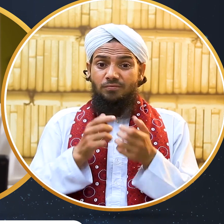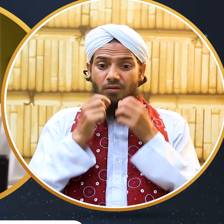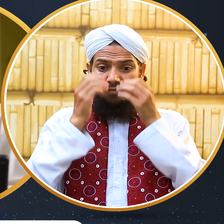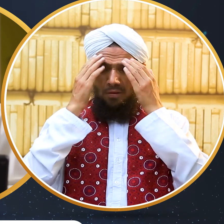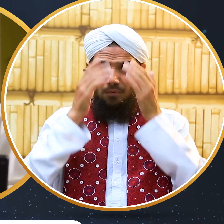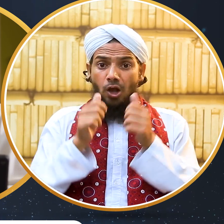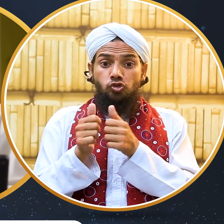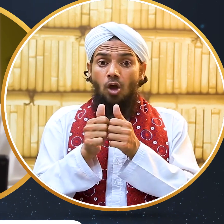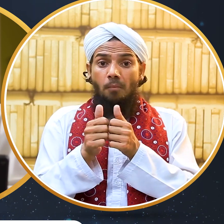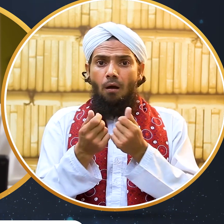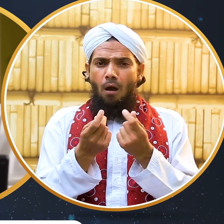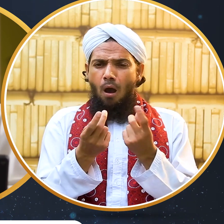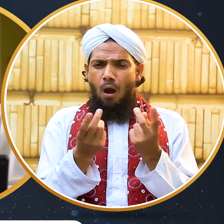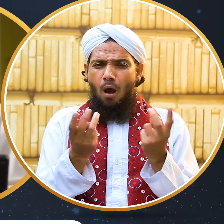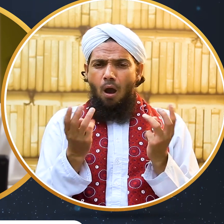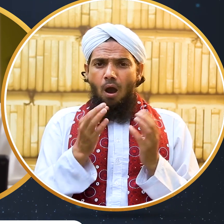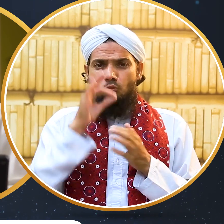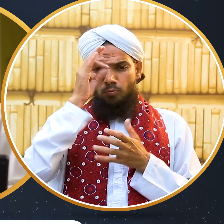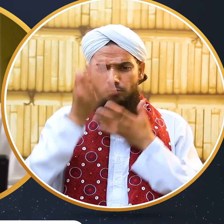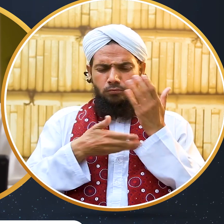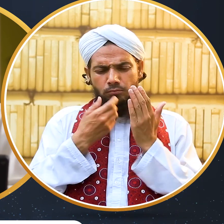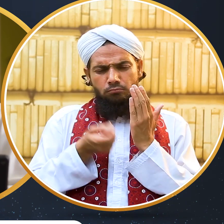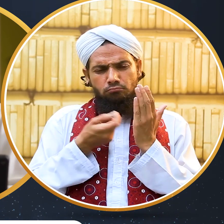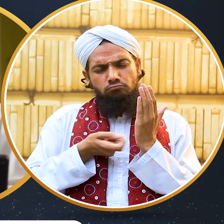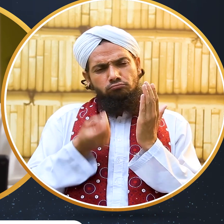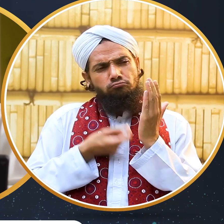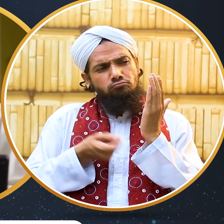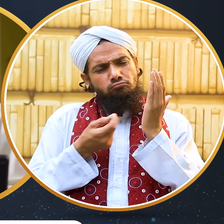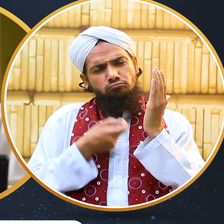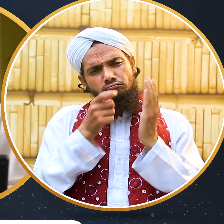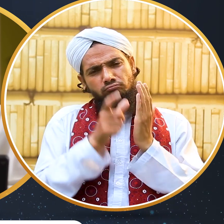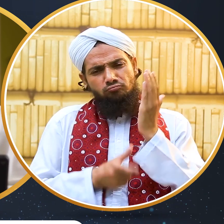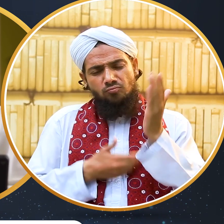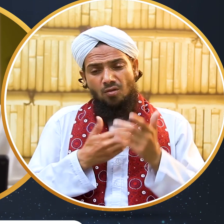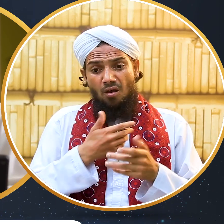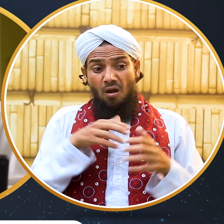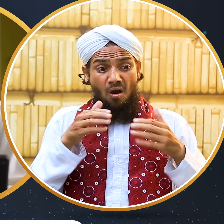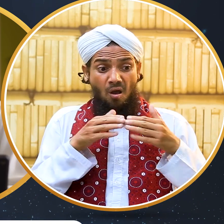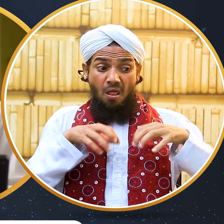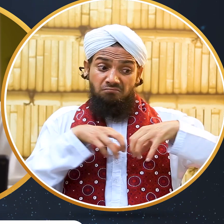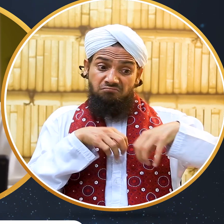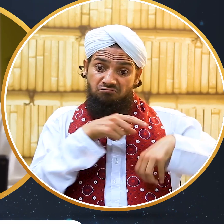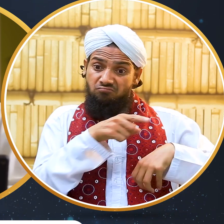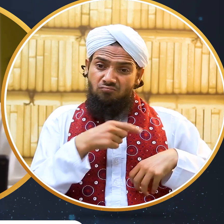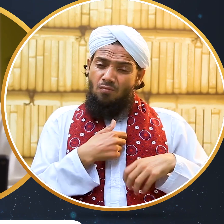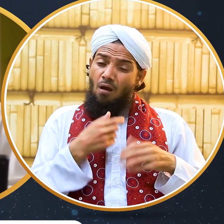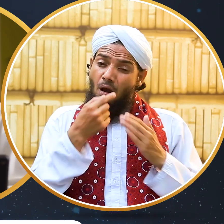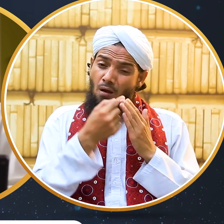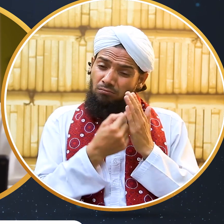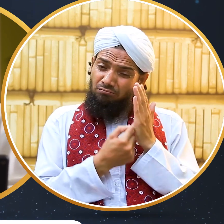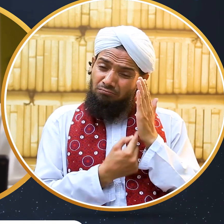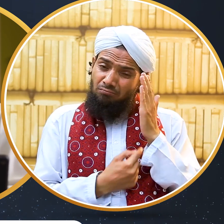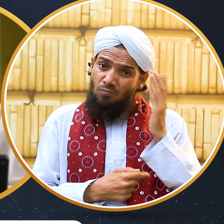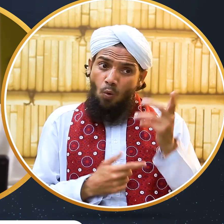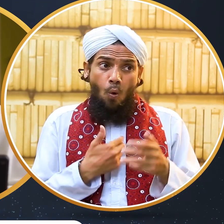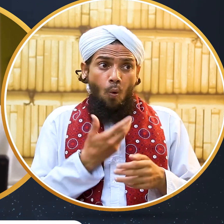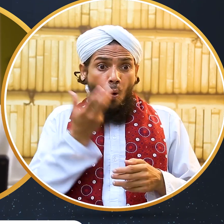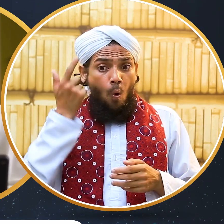نبی پاک علیہ السلام ایک بار صحابہ اکرام کے ساتھ بیٹھے تھے صحابہ اکرام کو پڑوسیوں کے حقوق بیان کرنا شروع کیے صحابہ کہتے ہیں اتنے حقوق بیان